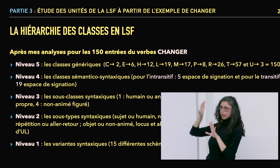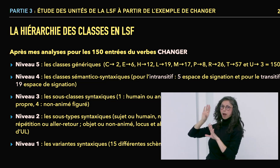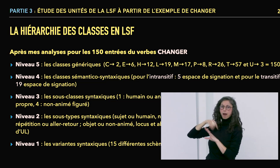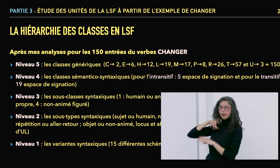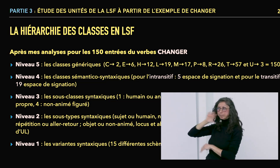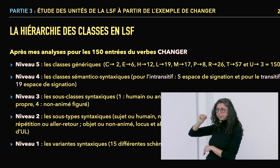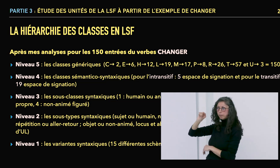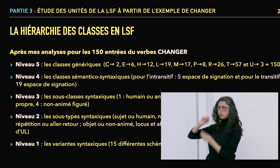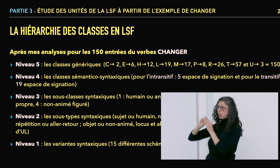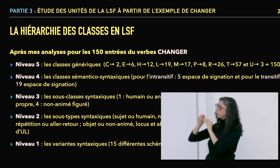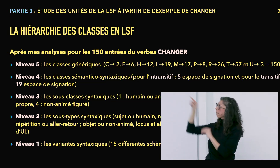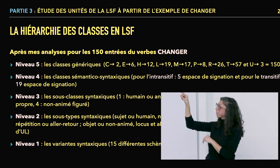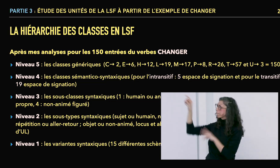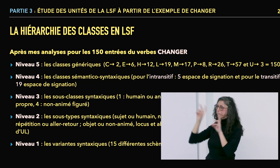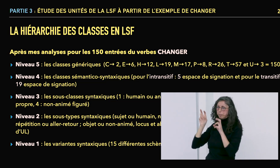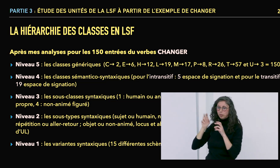'entrée, etc.